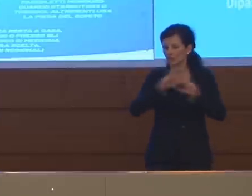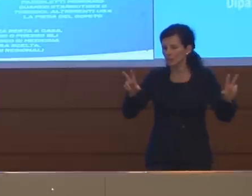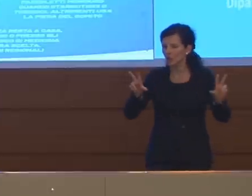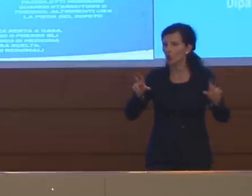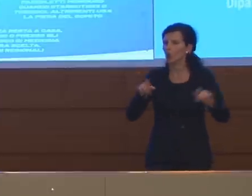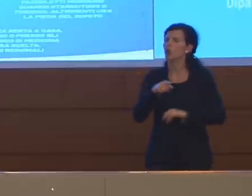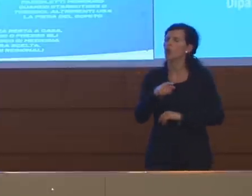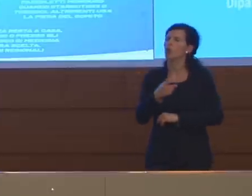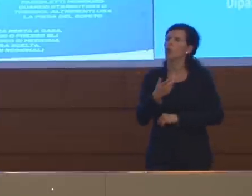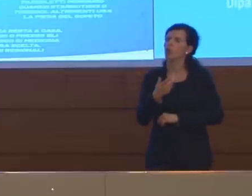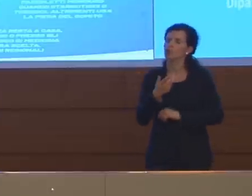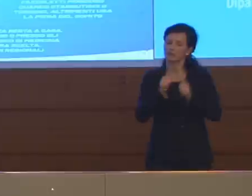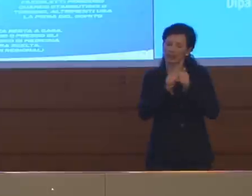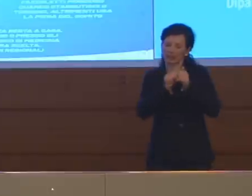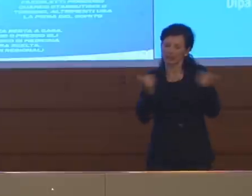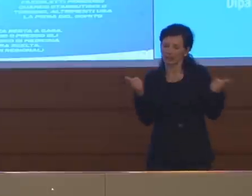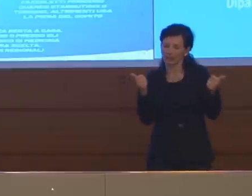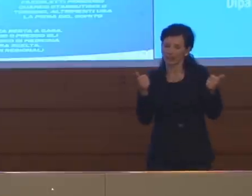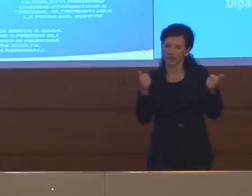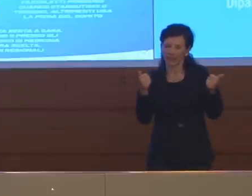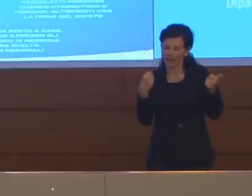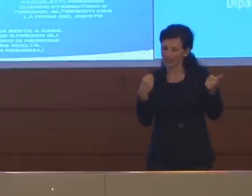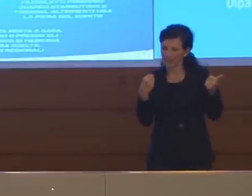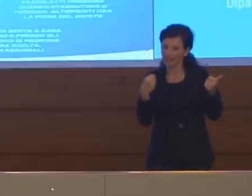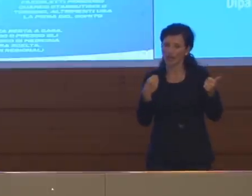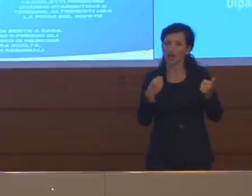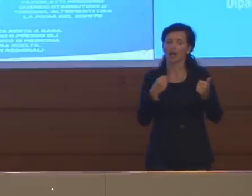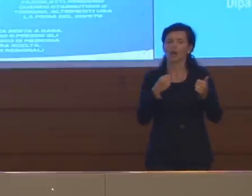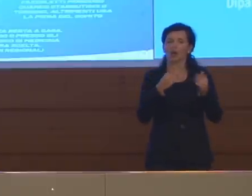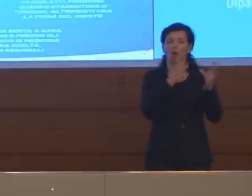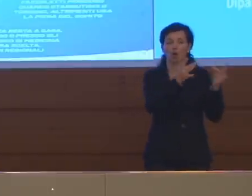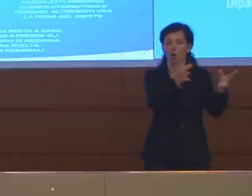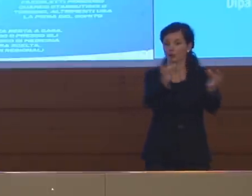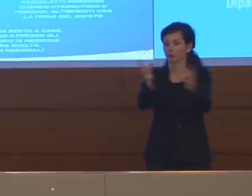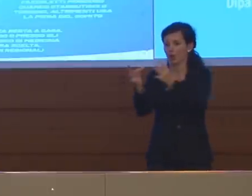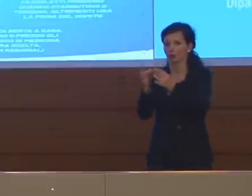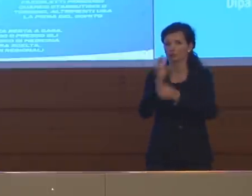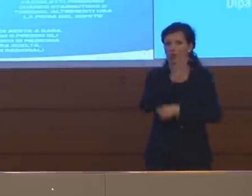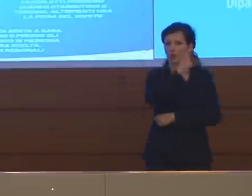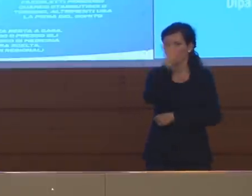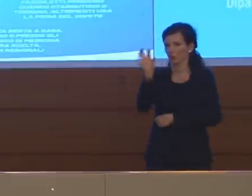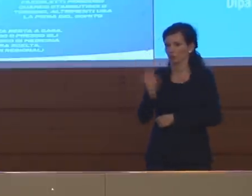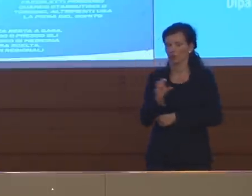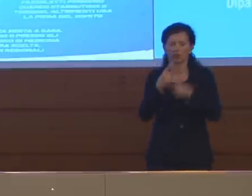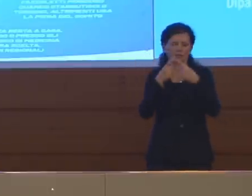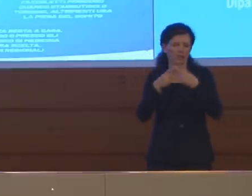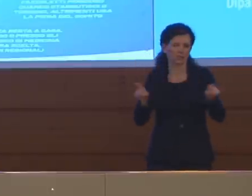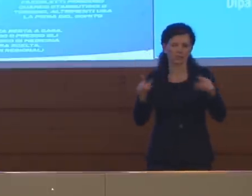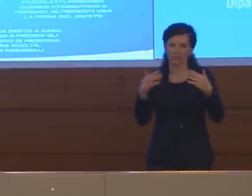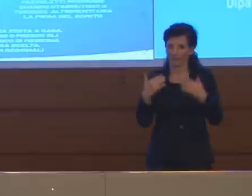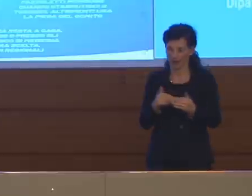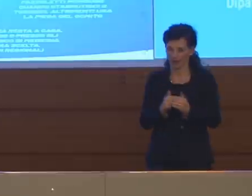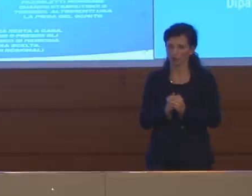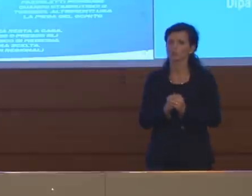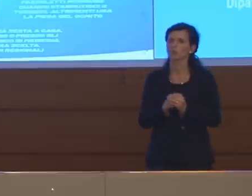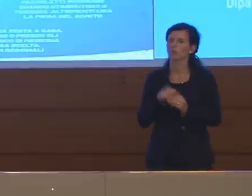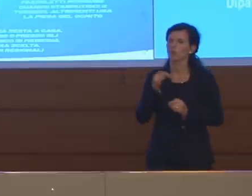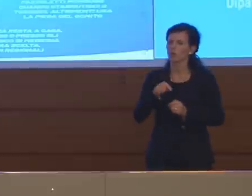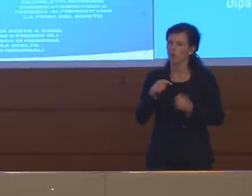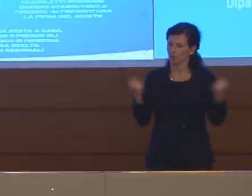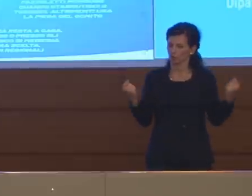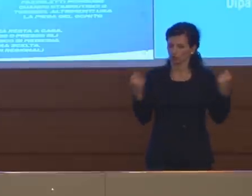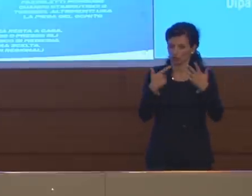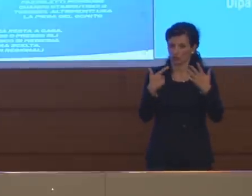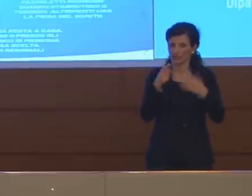c'è una forte differenza sulla diffusione del contagio fra le regioni. Se non sbaglio oggi la somma dei nuovi casi di 17